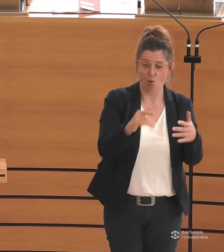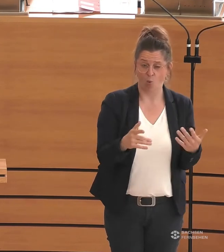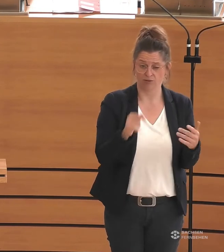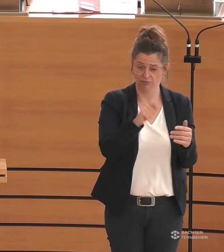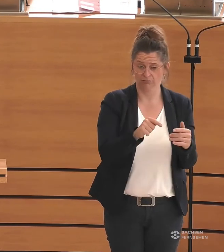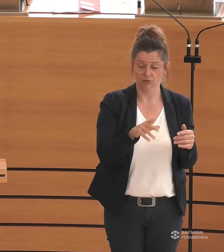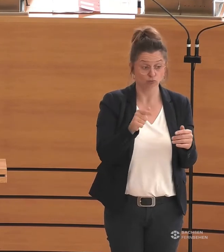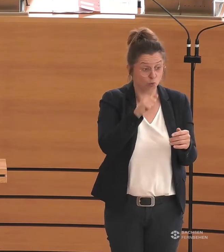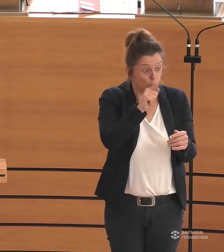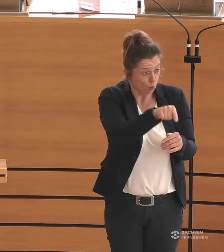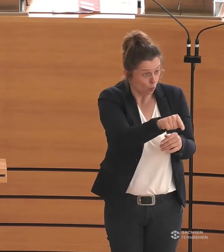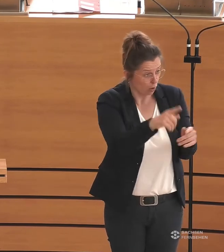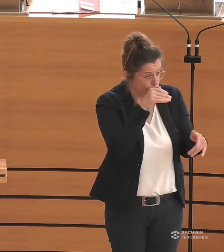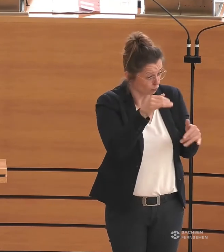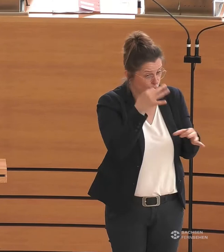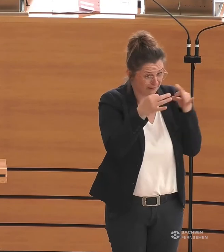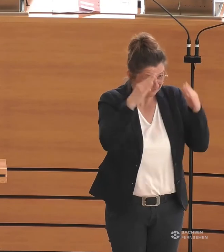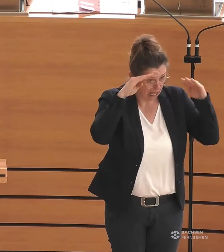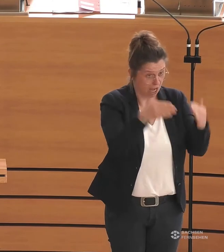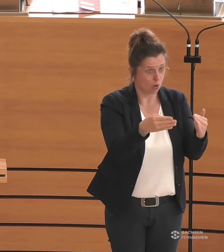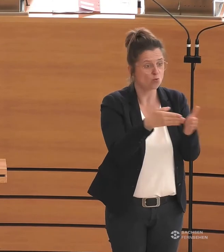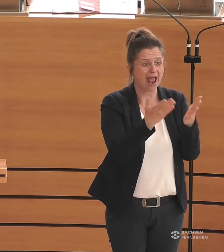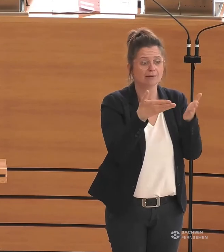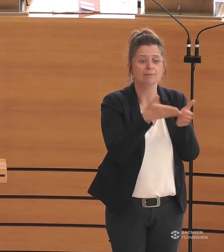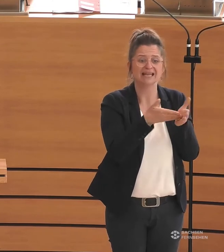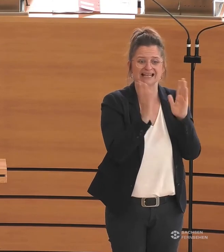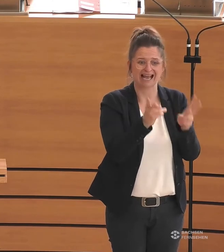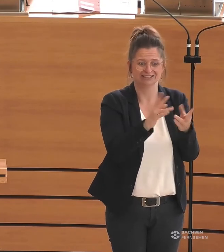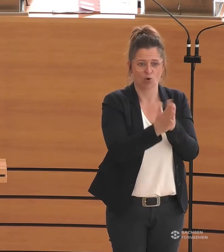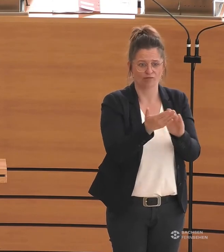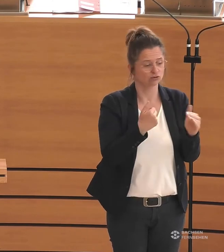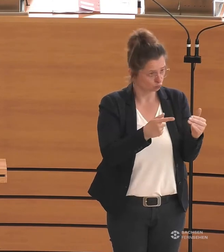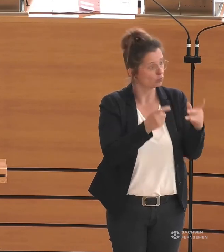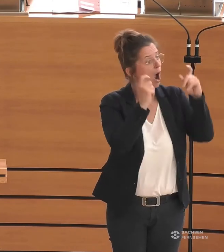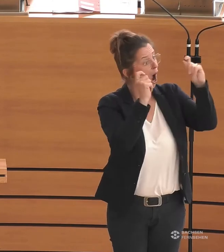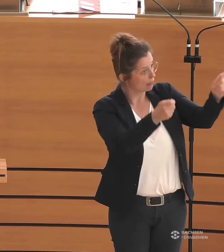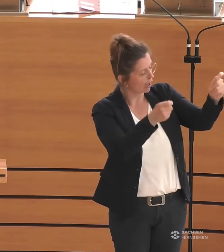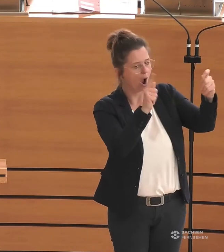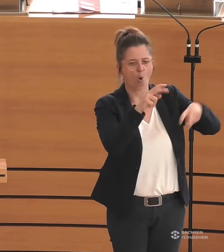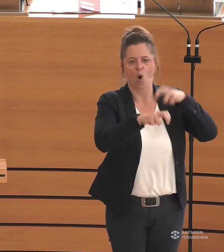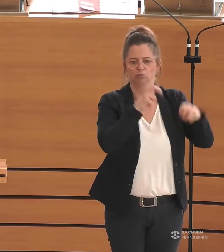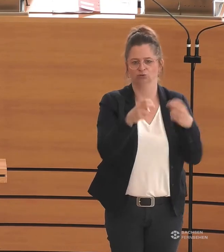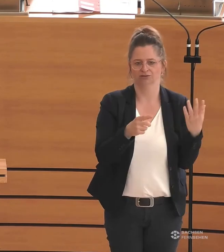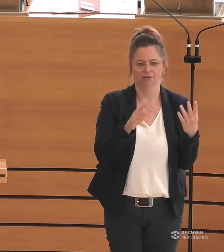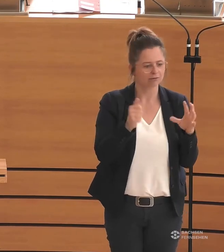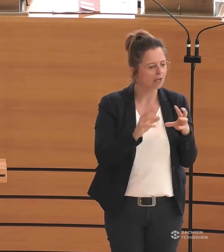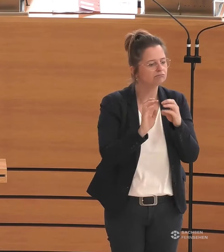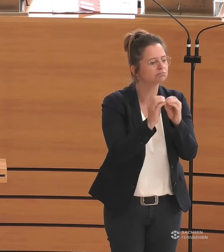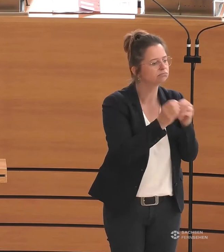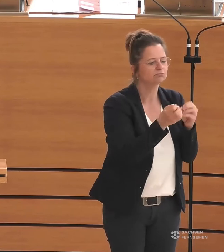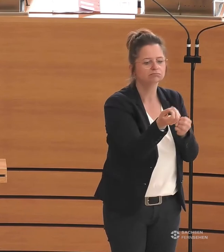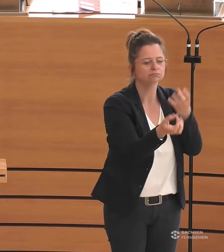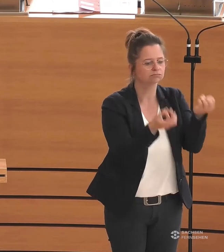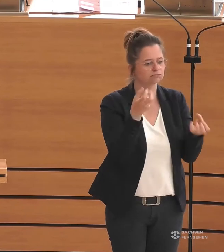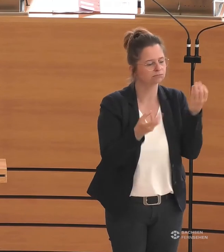SMWK nur zur Umsetzung der UN-Behindertenrechtskonvention beantragt, bekommen und genutzt hat. Die Sachen, die daraus entstanden sind,